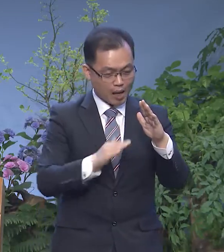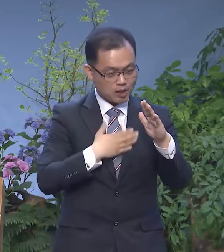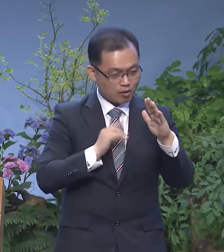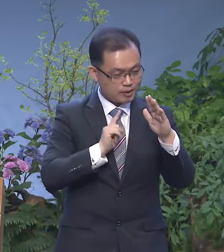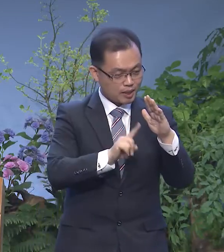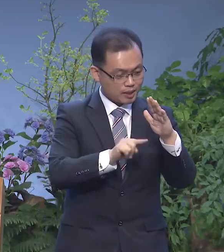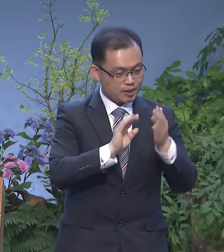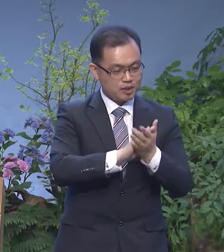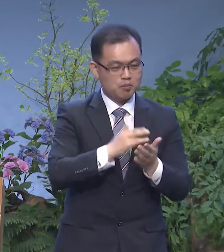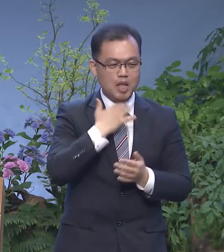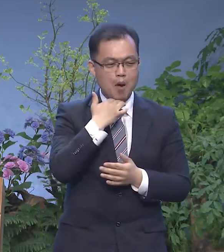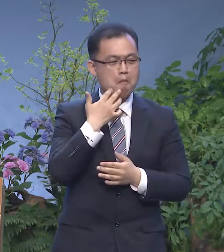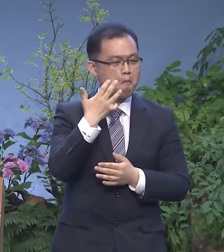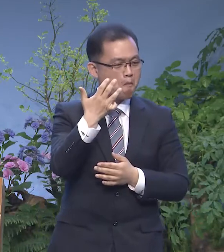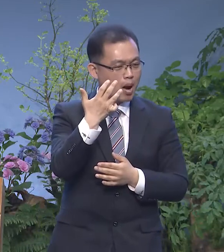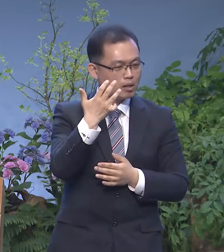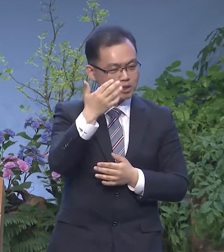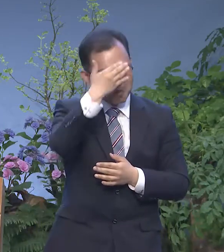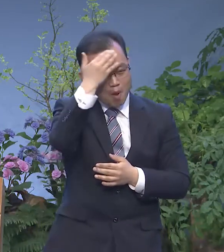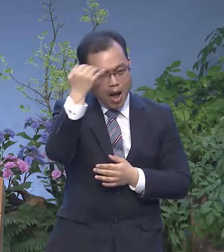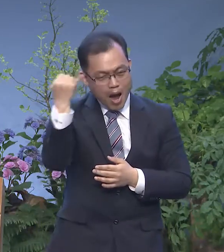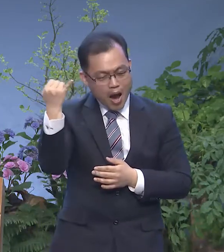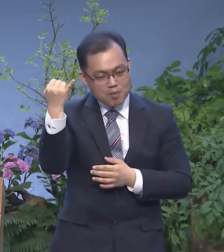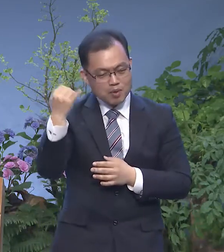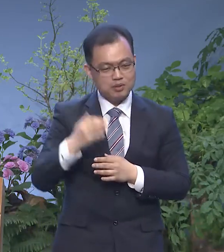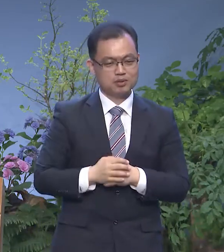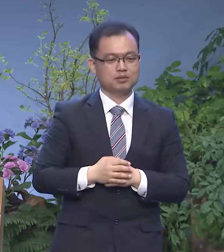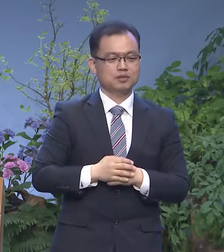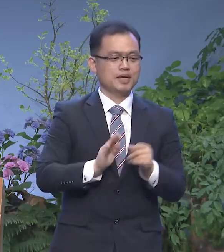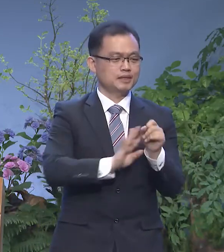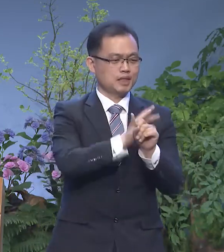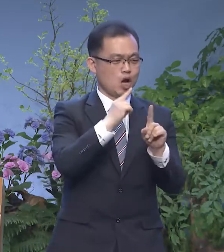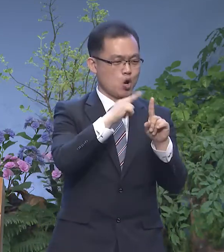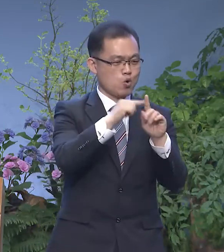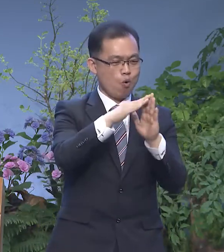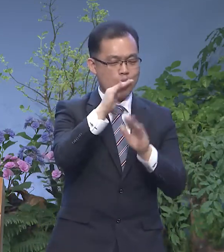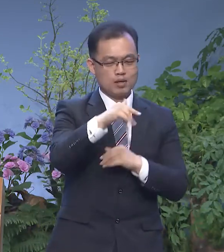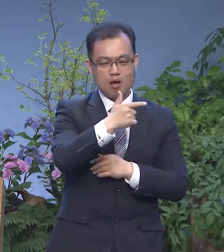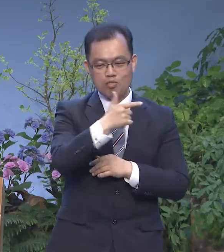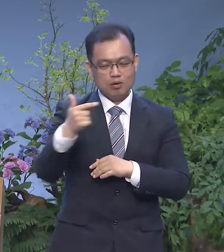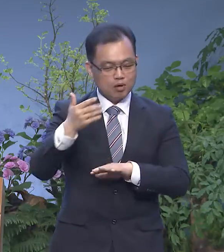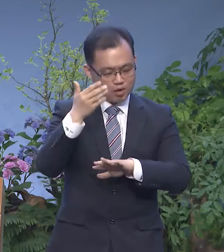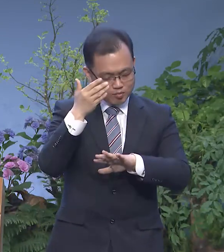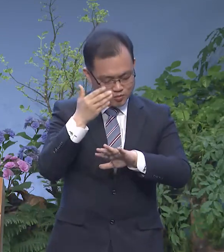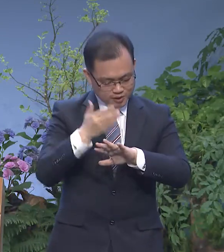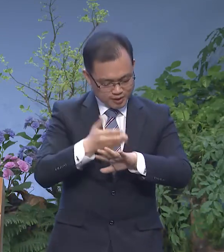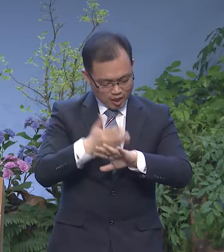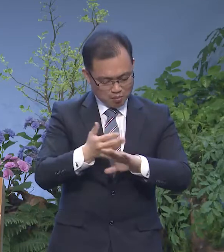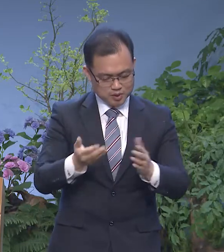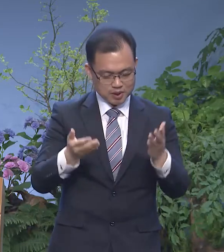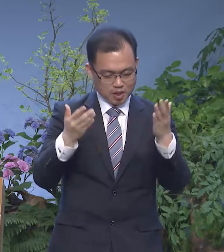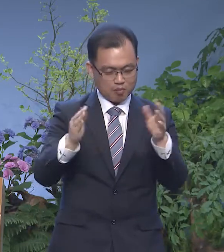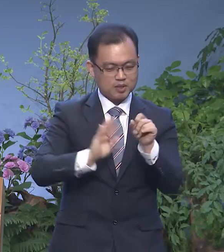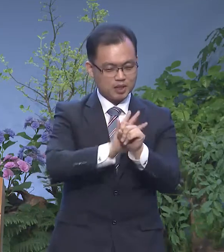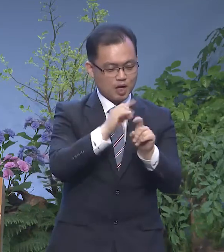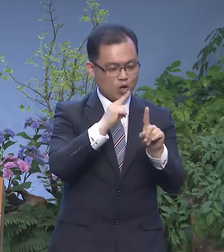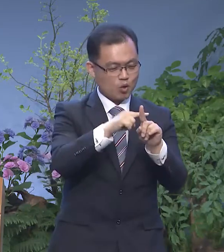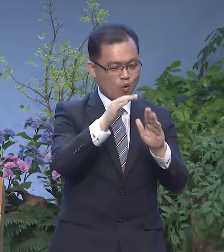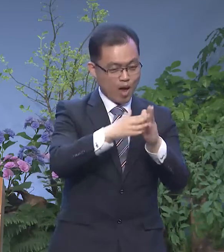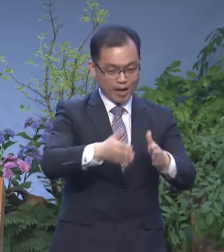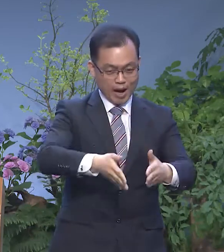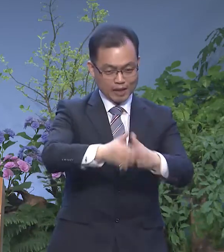80이 넘은 이 할머니께서 사랑의 교회에 대해서 너무너무 감사하다고 사랑의 교회가 세운